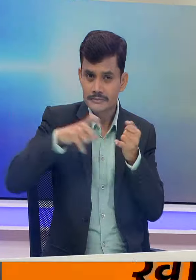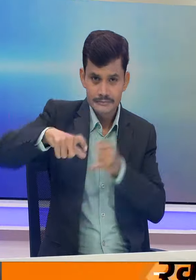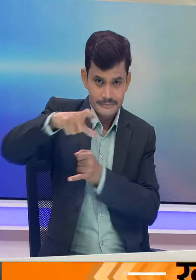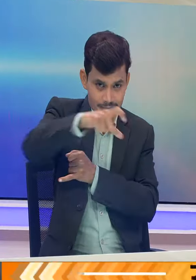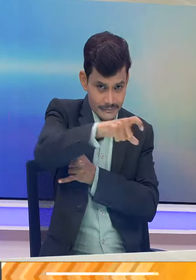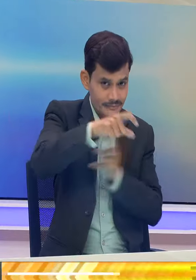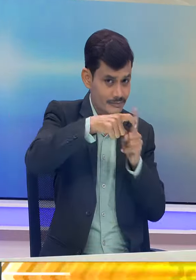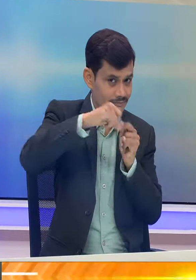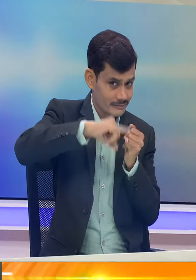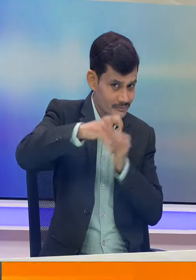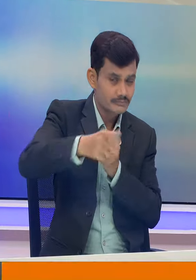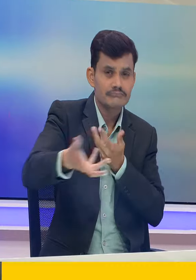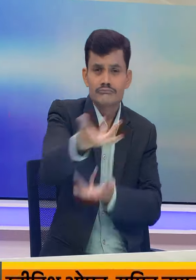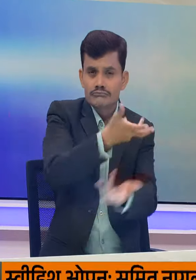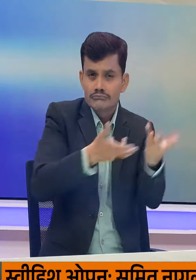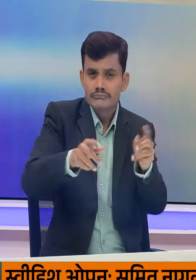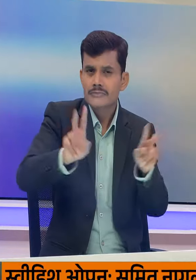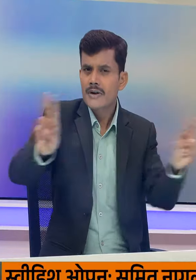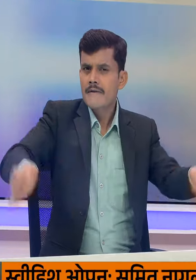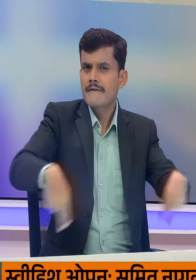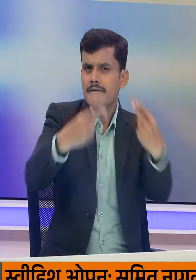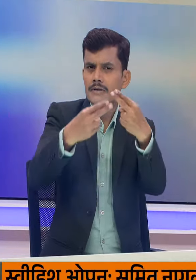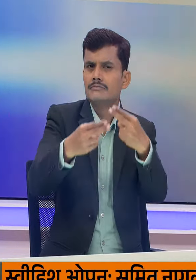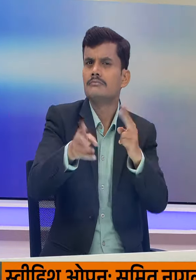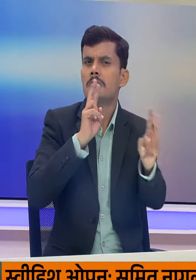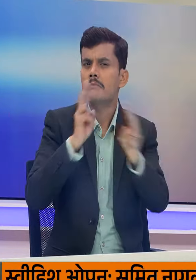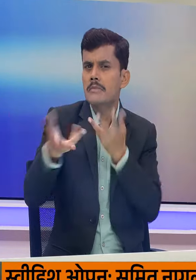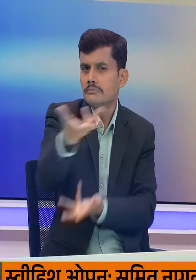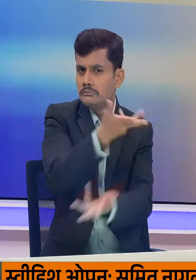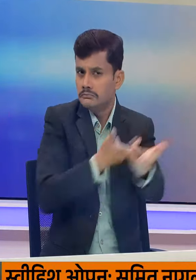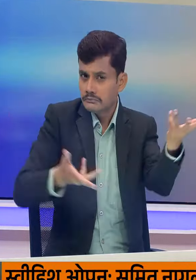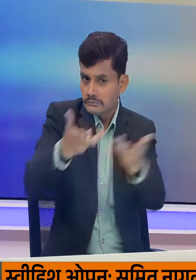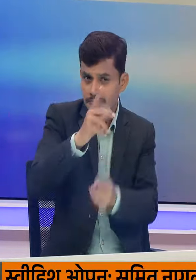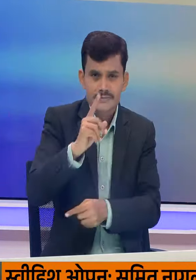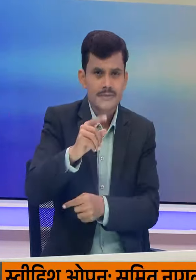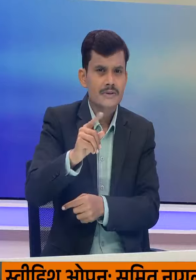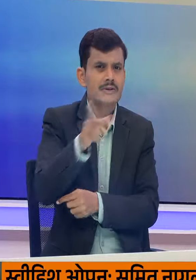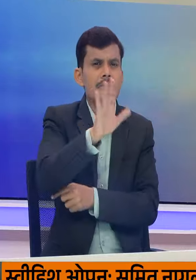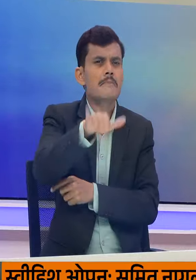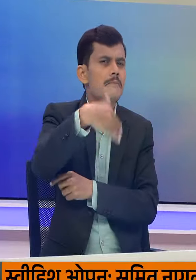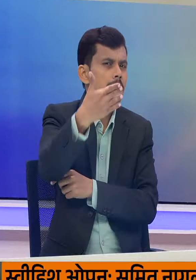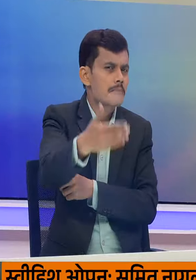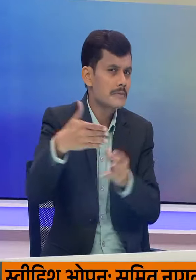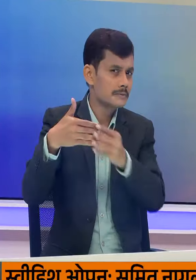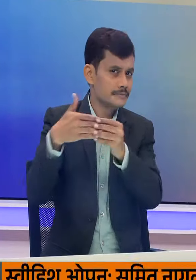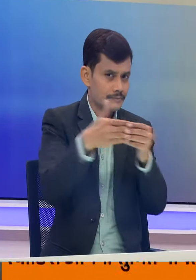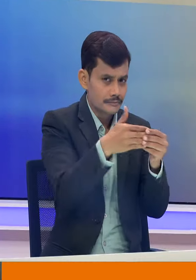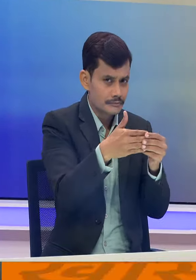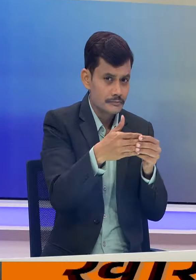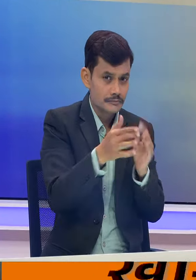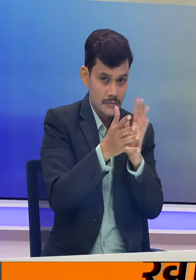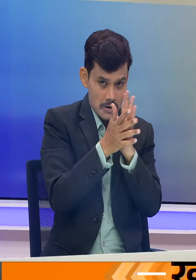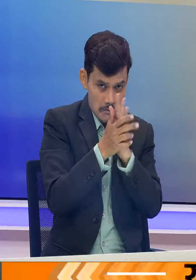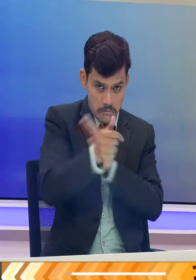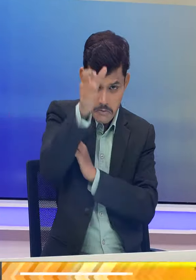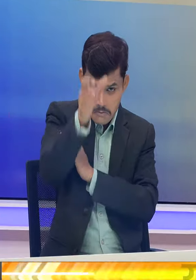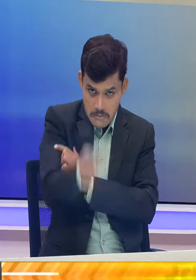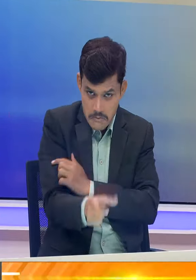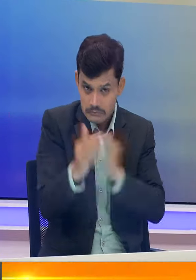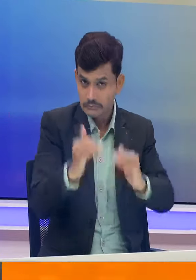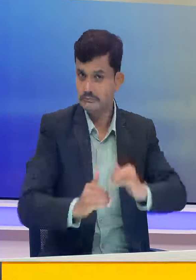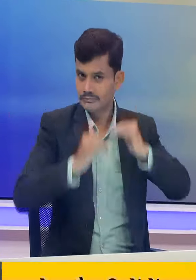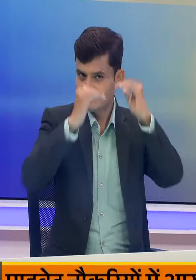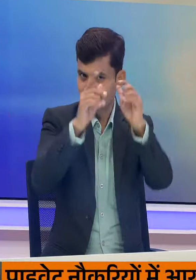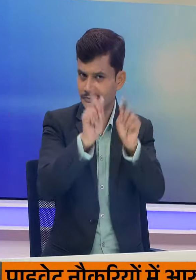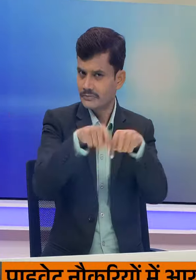जरीए बैठक भी की है अगले हफ़ते स्वास्ते महाने देश्यों के नित्त में विशेशग्यों की एक उच इस तर्य